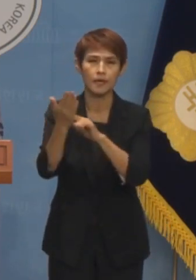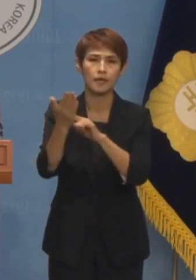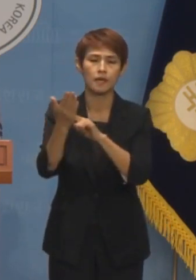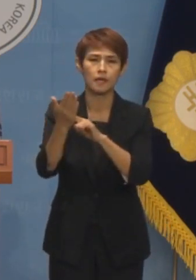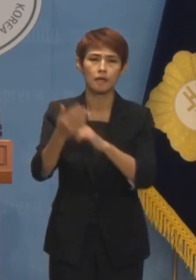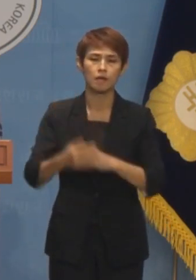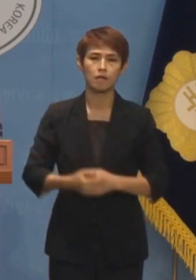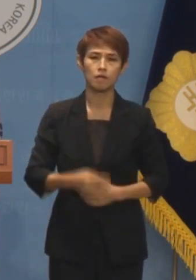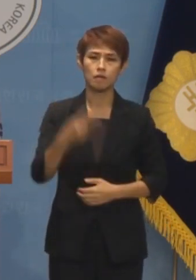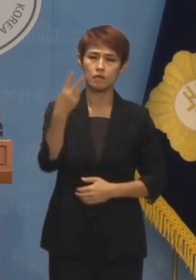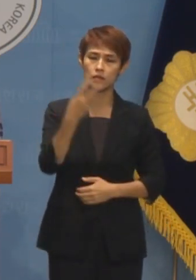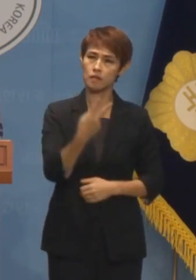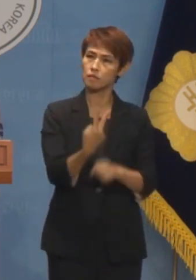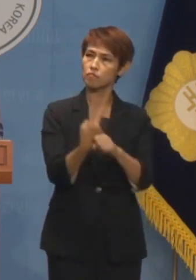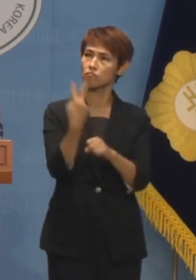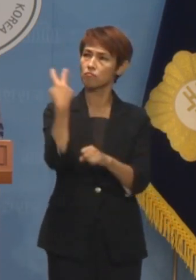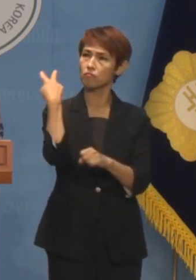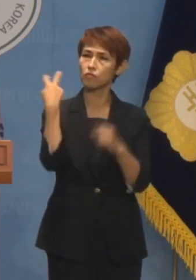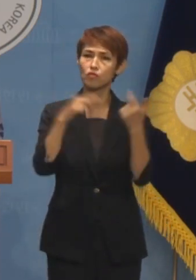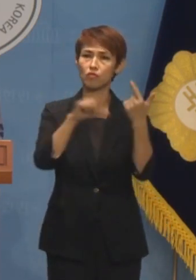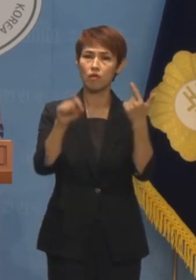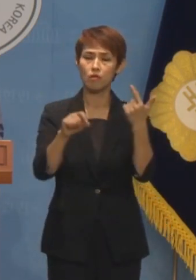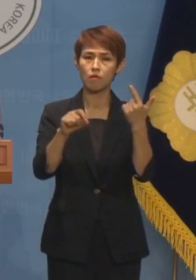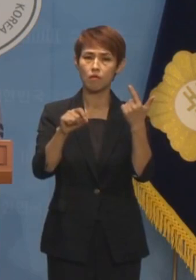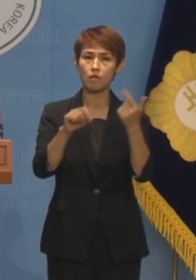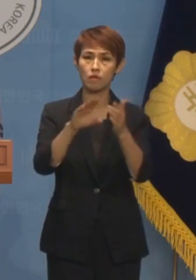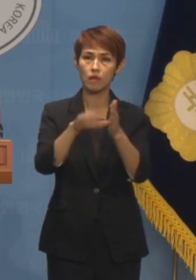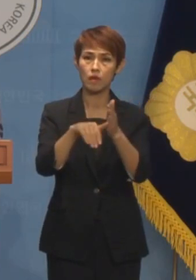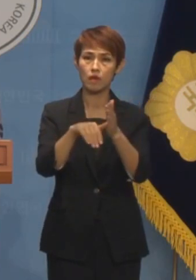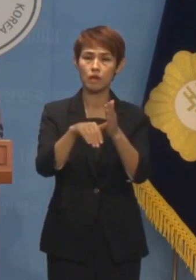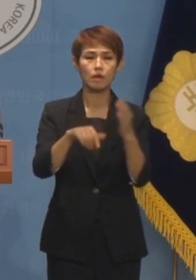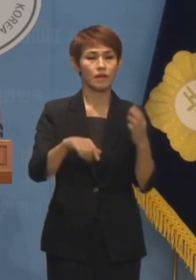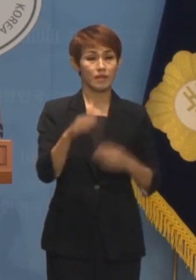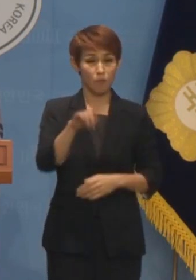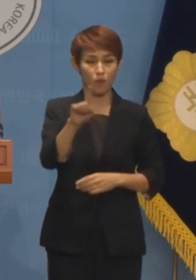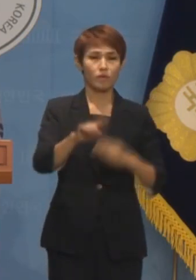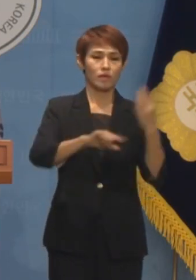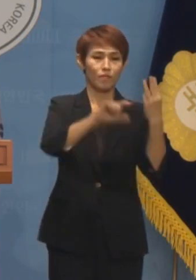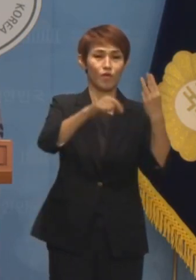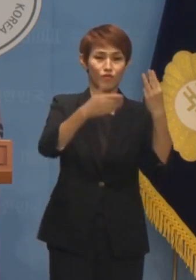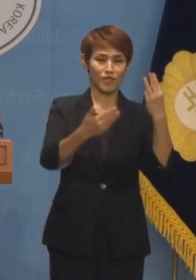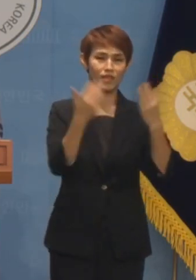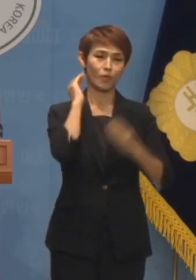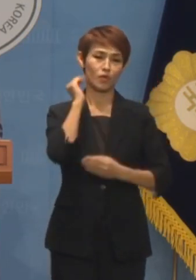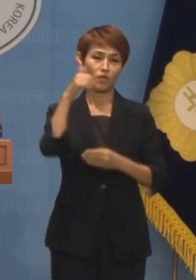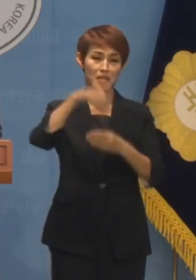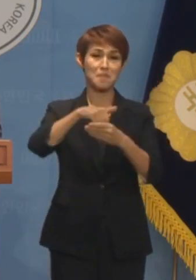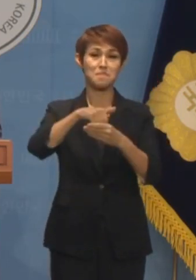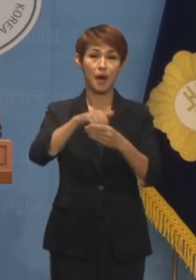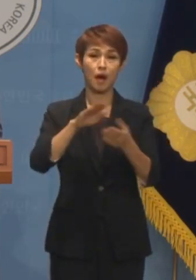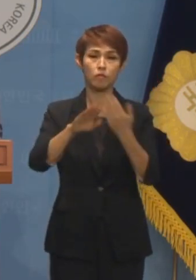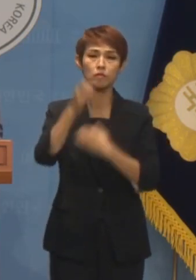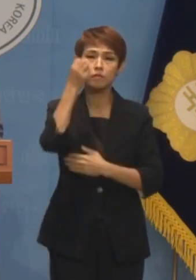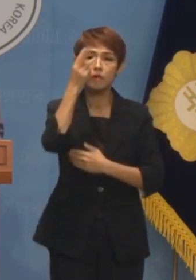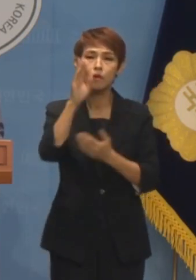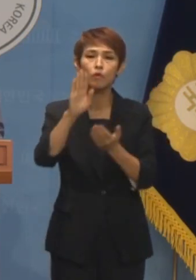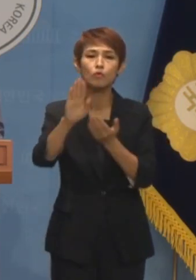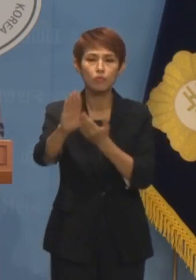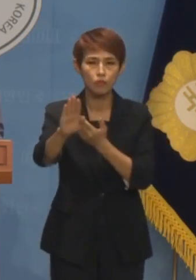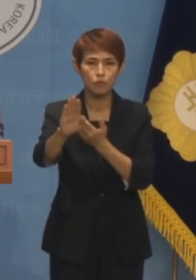2022년 6월이면 당시 3월 9일 대통령 선거를 치르고 불과 석 달 뒤